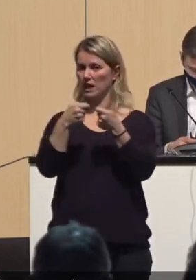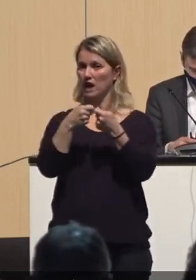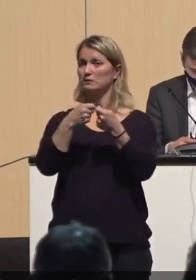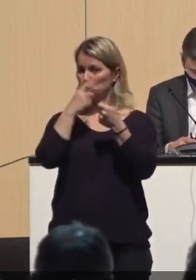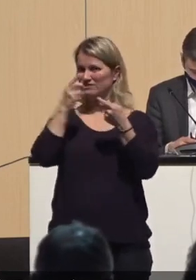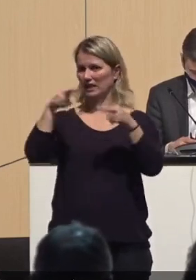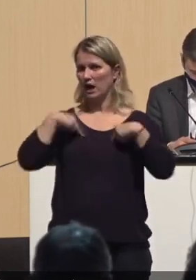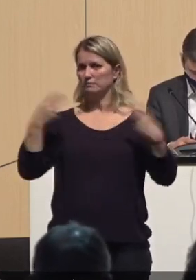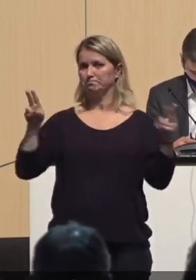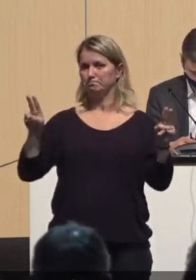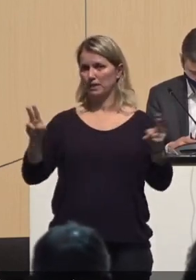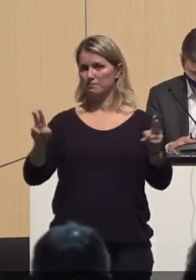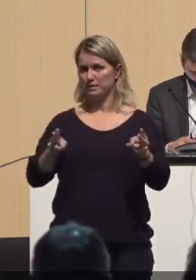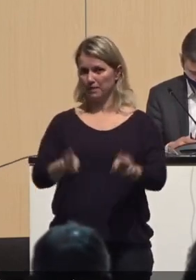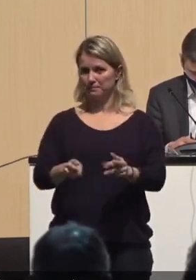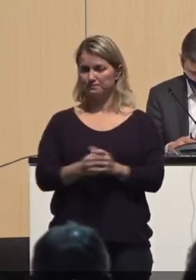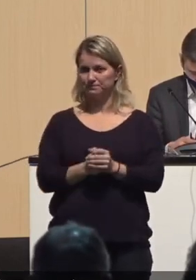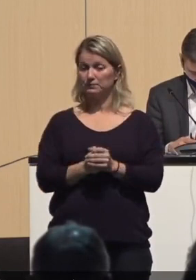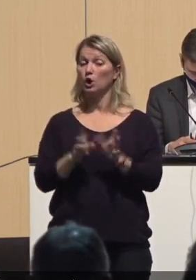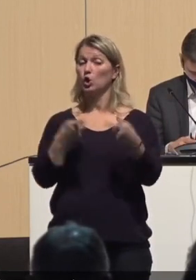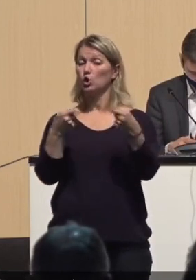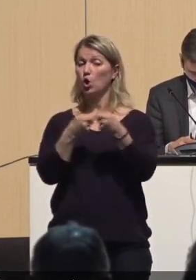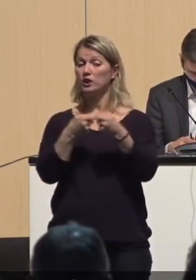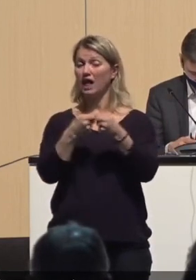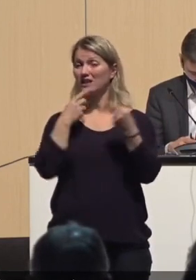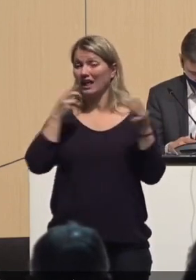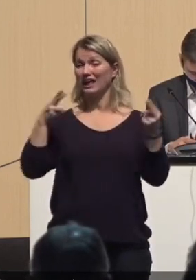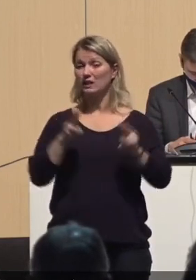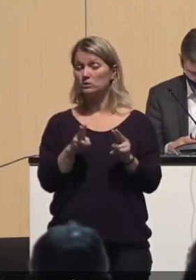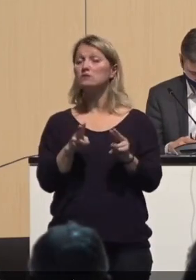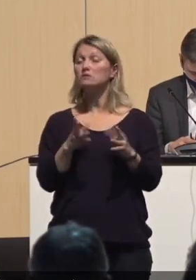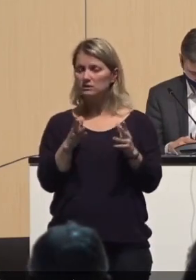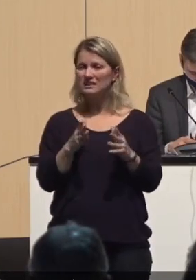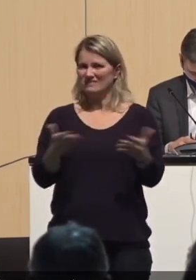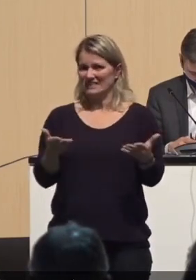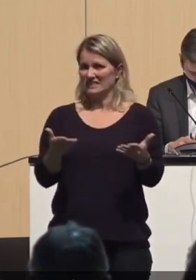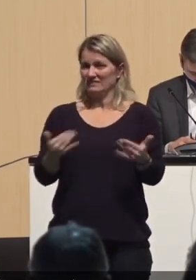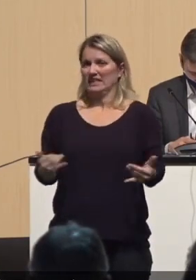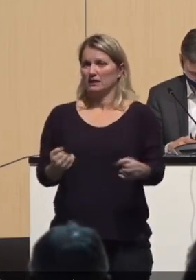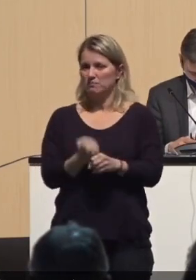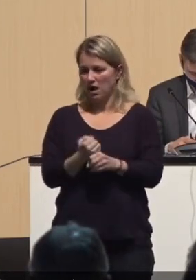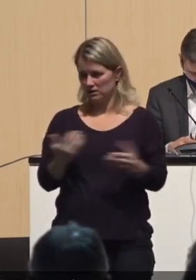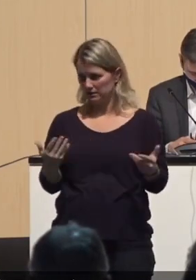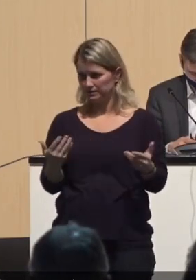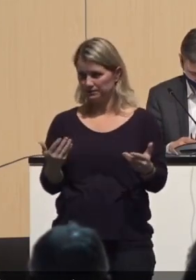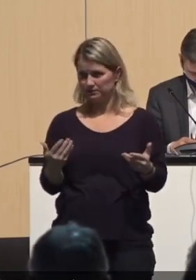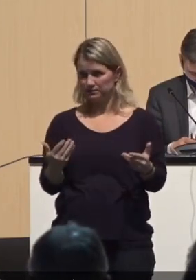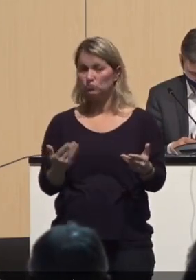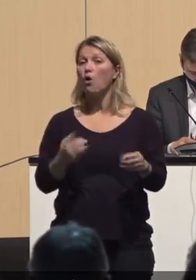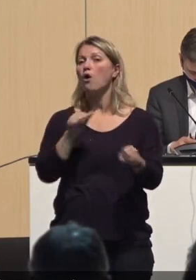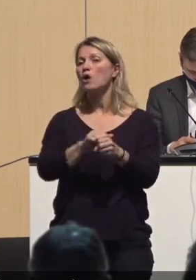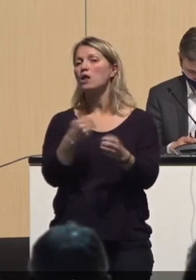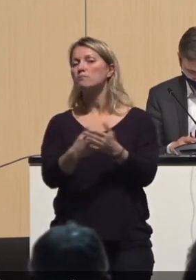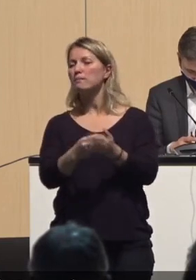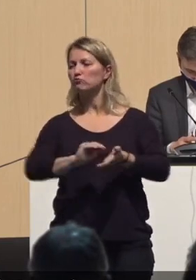Wenn Sie jetzt die Anzahl der Kontakte reduzieren wollen, dann müssen Sie sich einfach überlegen, was nehmen wir denn? Wir könnten die Schulen nehmen